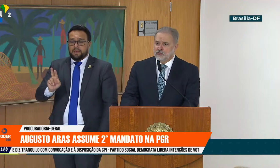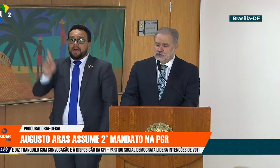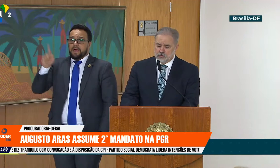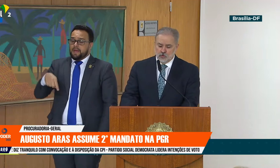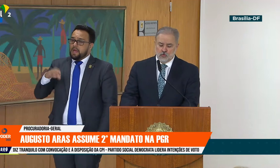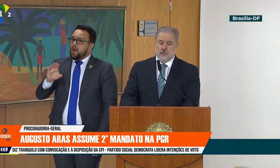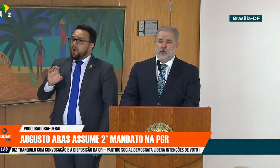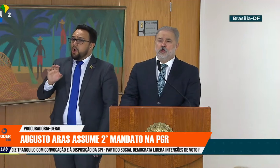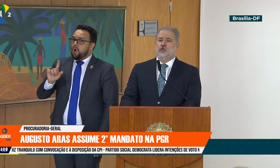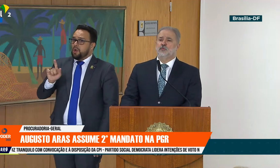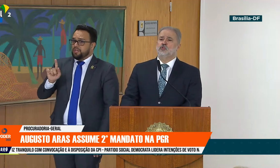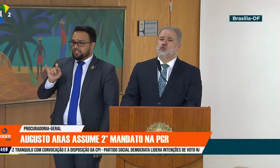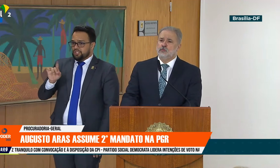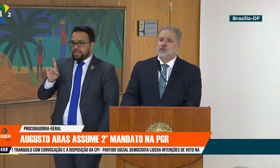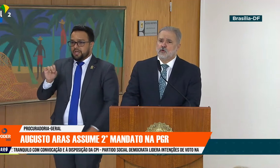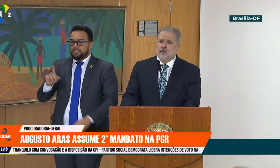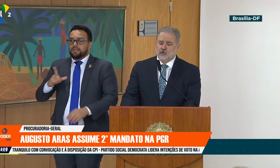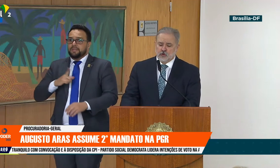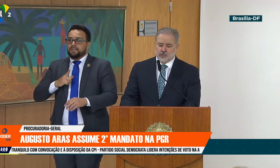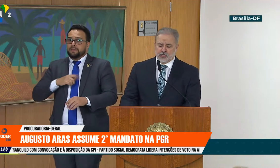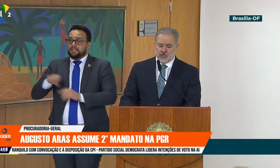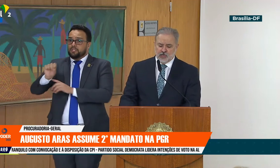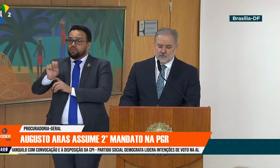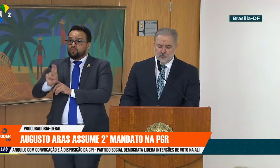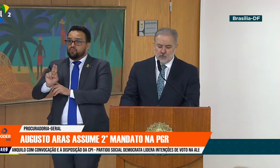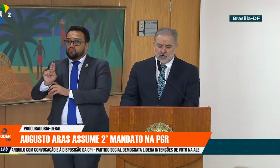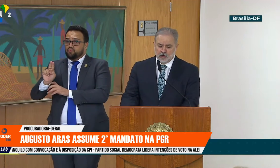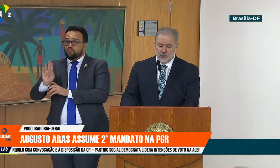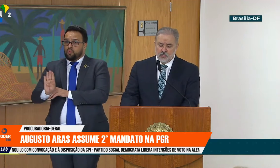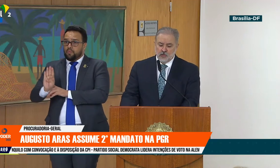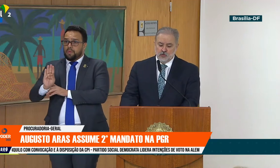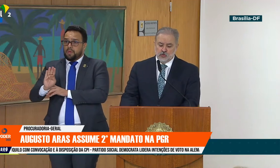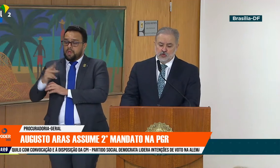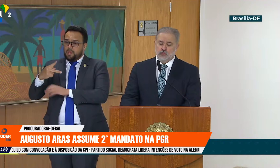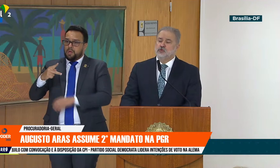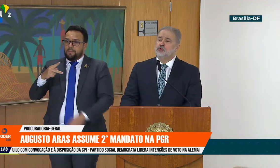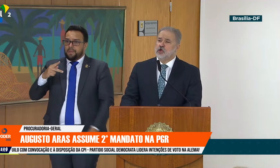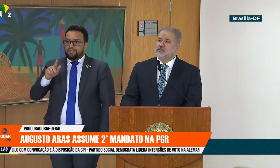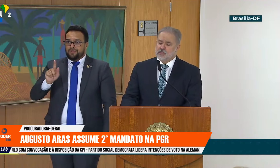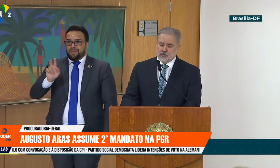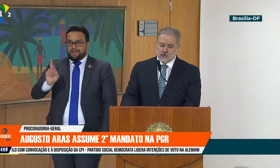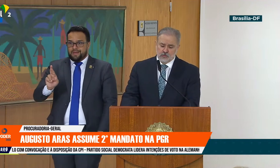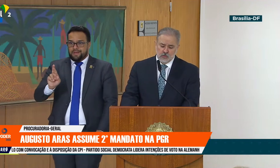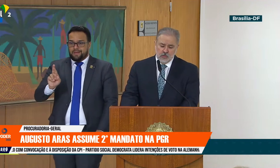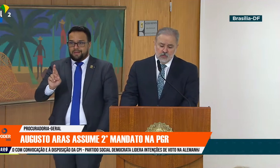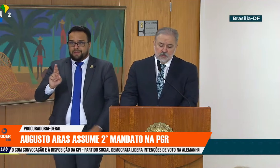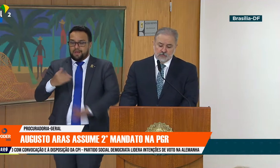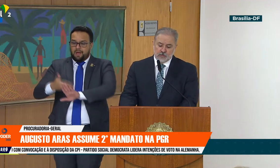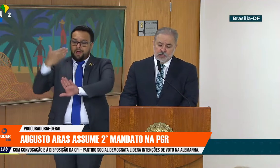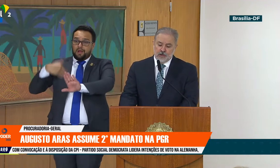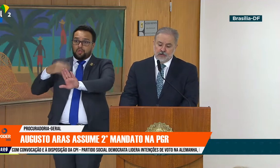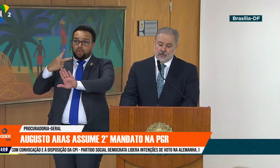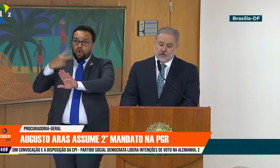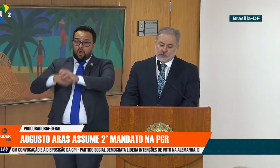colegiado, composto por subprocuradores-gerais da República, nos últimos dois anos,